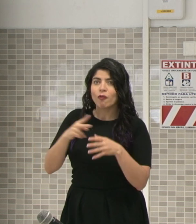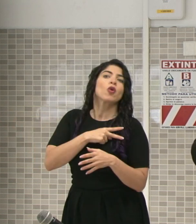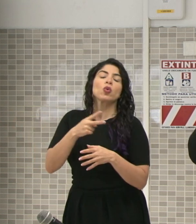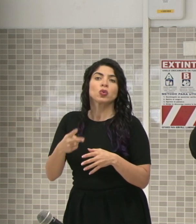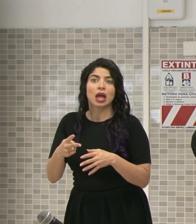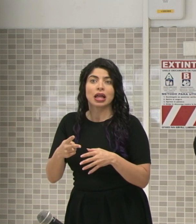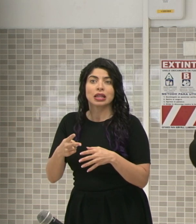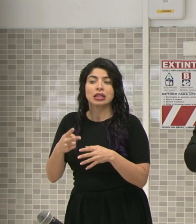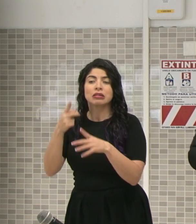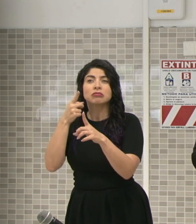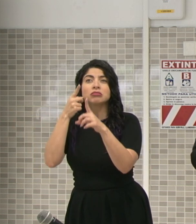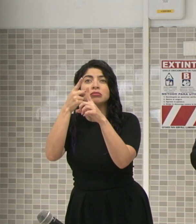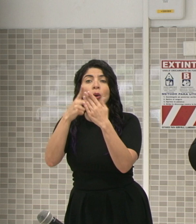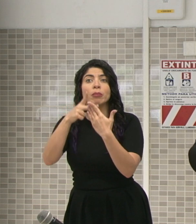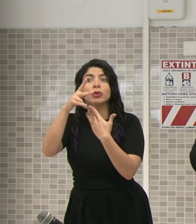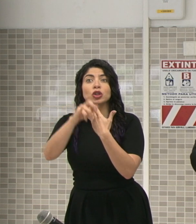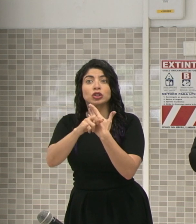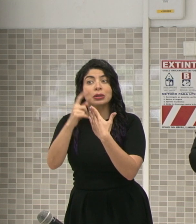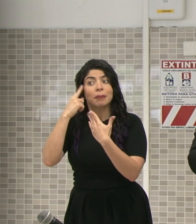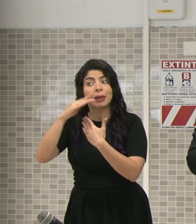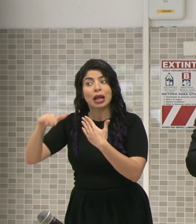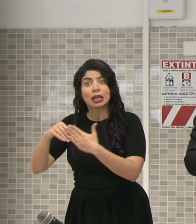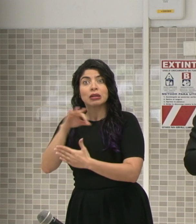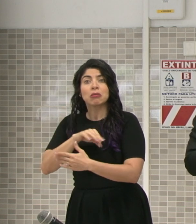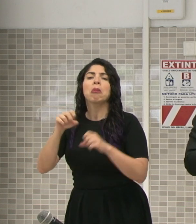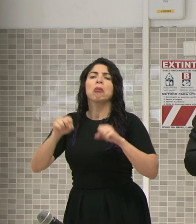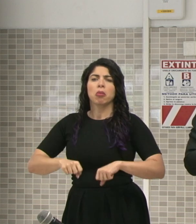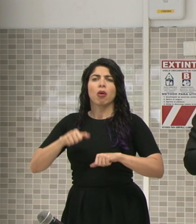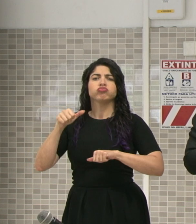en proyectos comunes, vamos a lograr salir adelante.